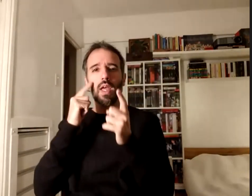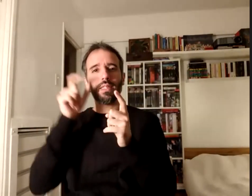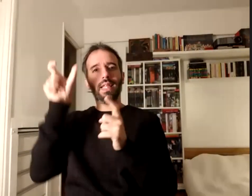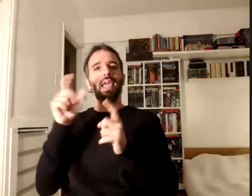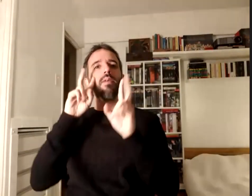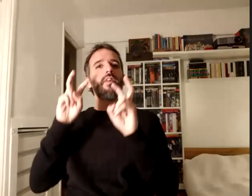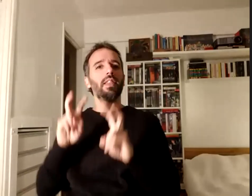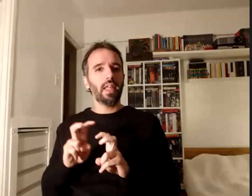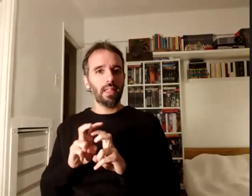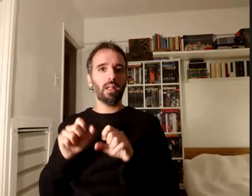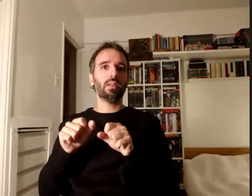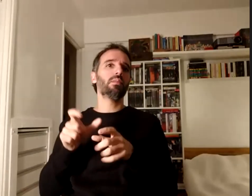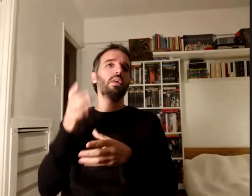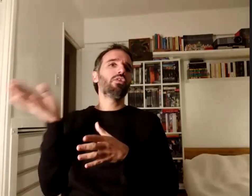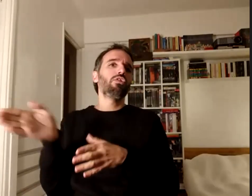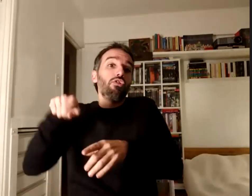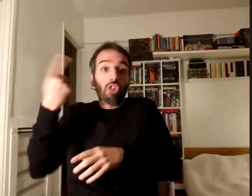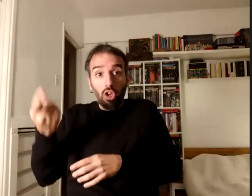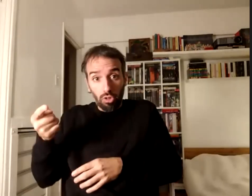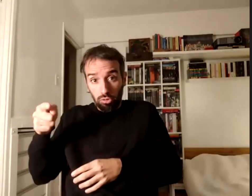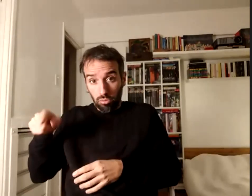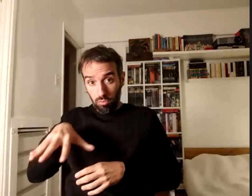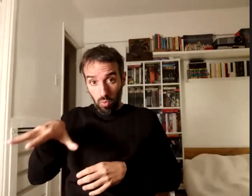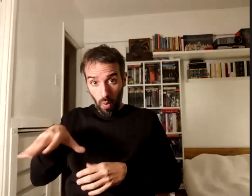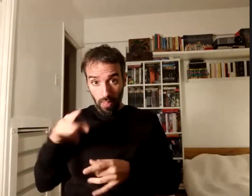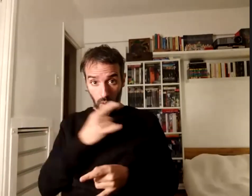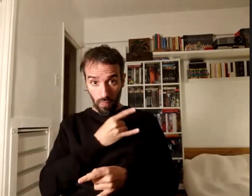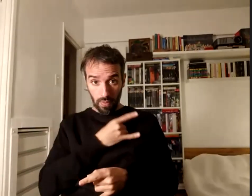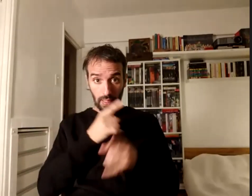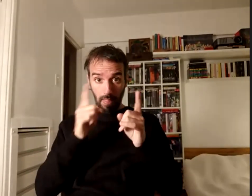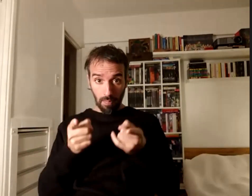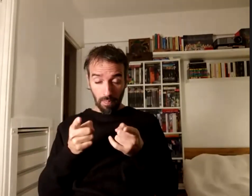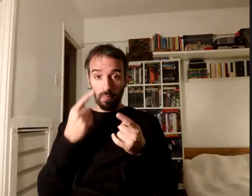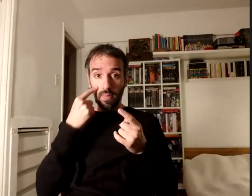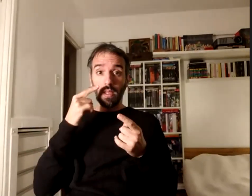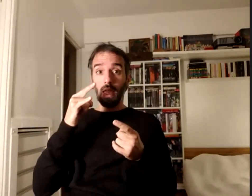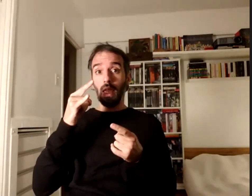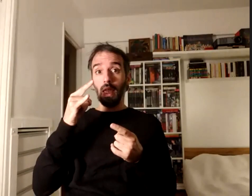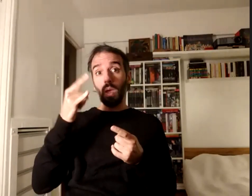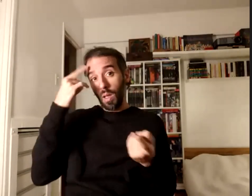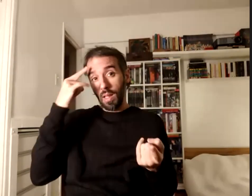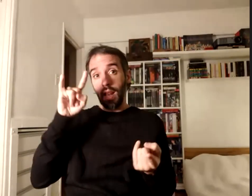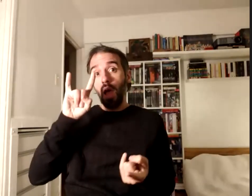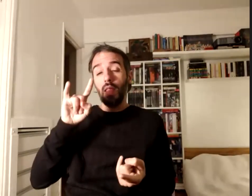de otros espacios de la universidad de Buenos Aires y también de otras